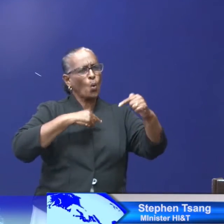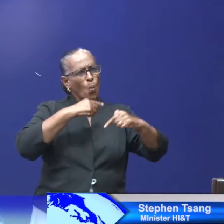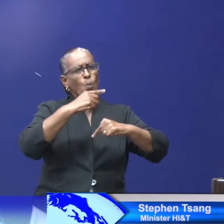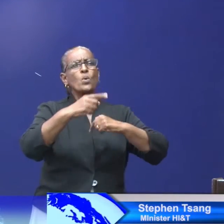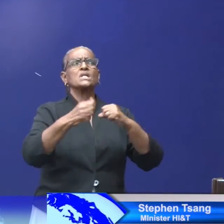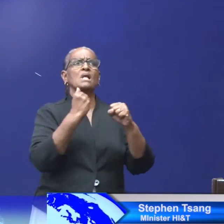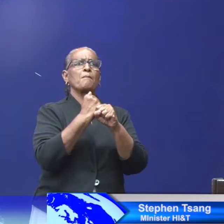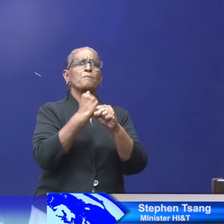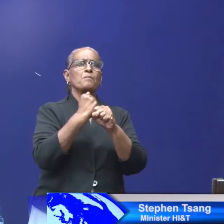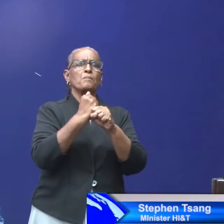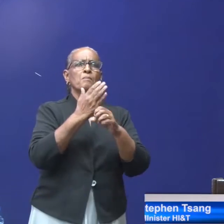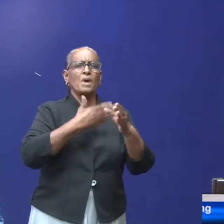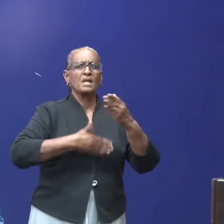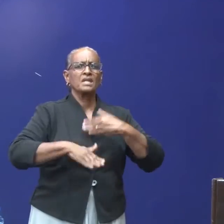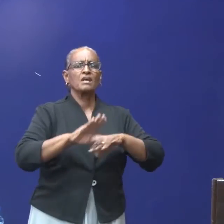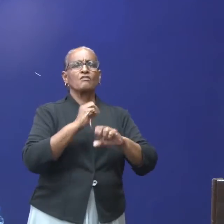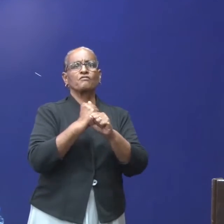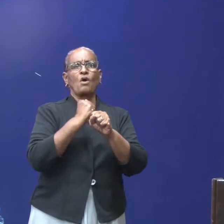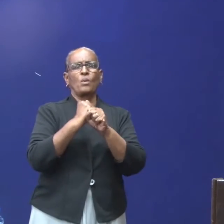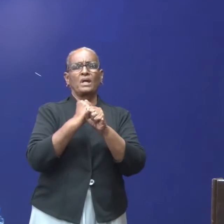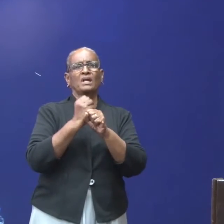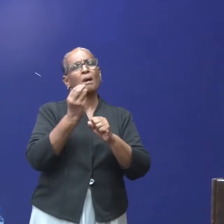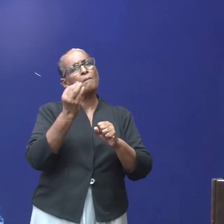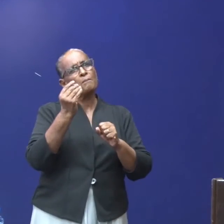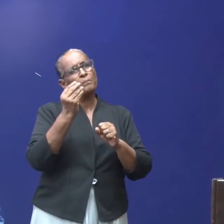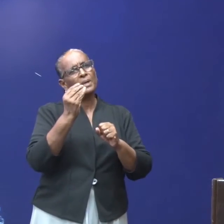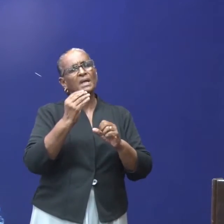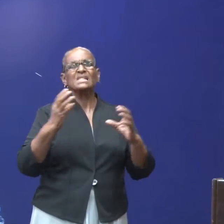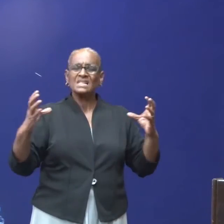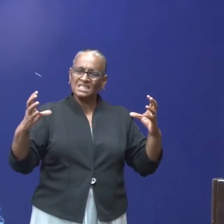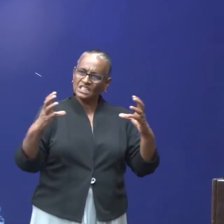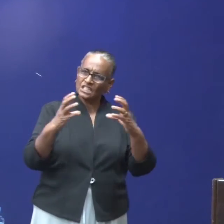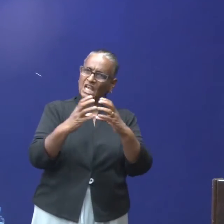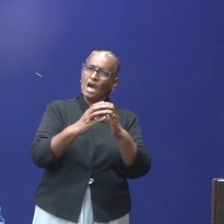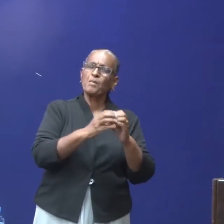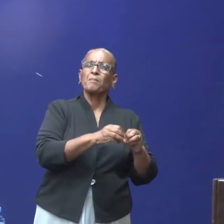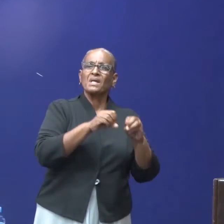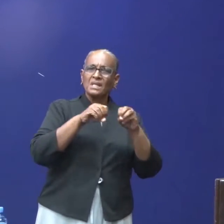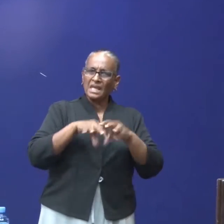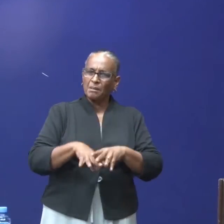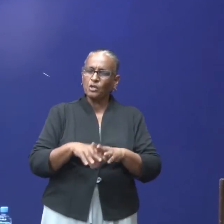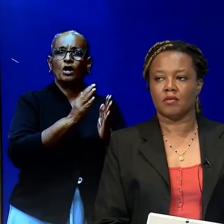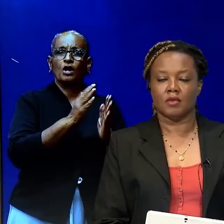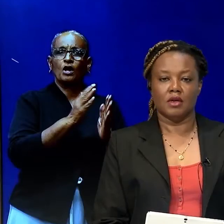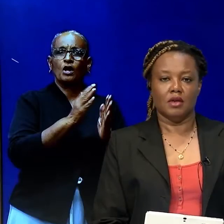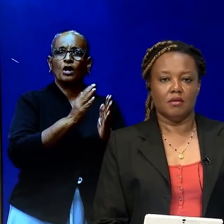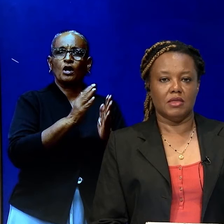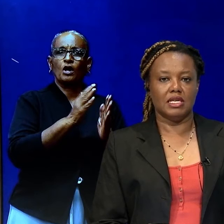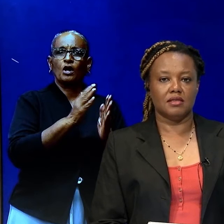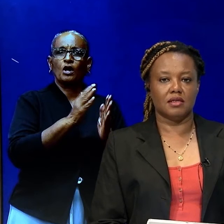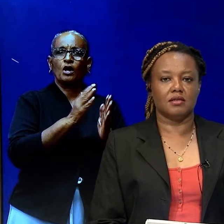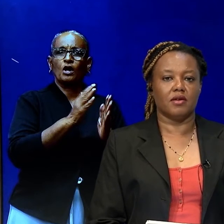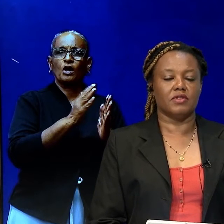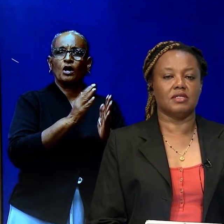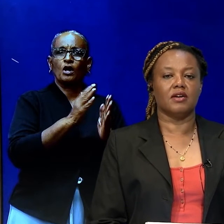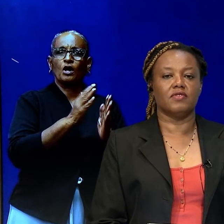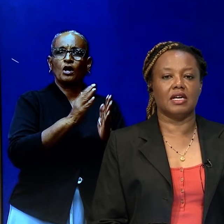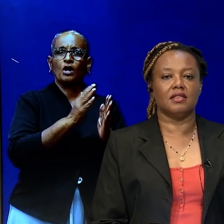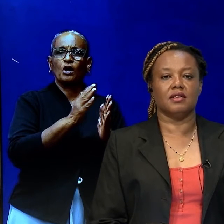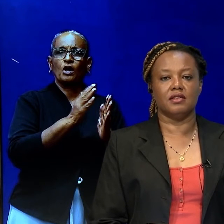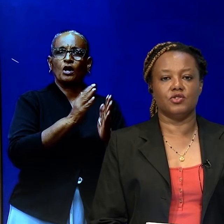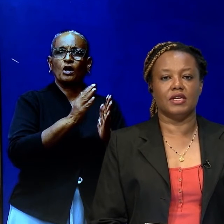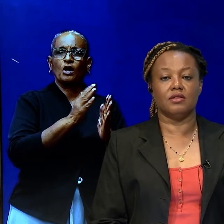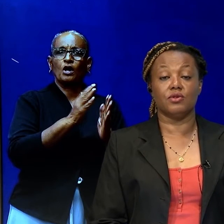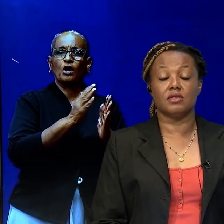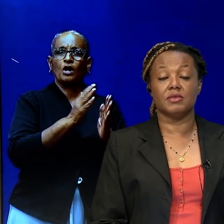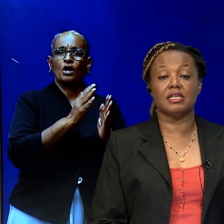de mogelijkheden om de prijzen samen met hun, ook met de importeurs, omlaag te brengen. Minister Stefan Zang